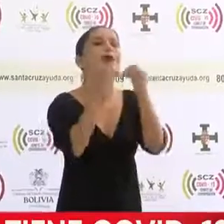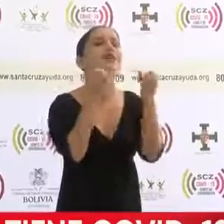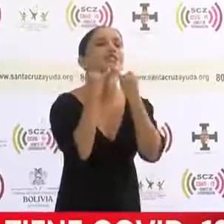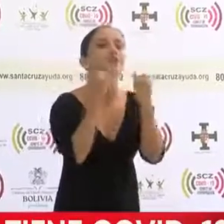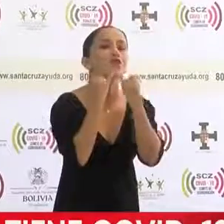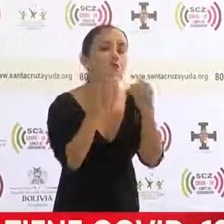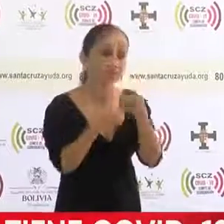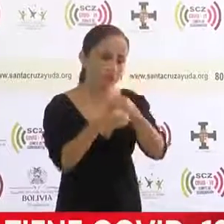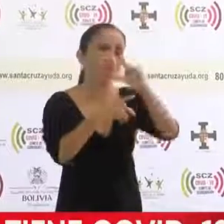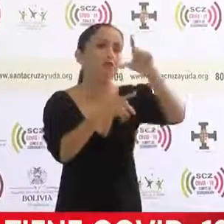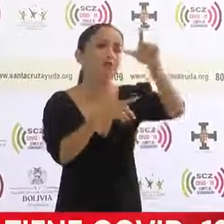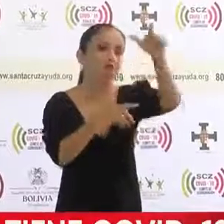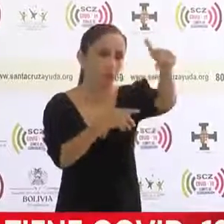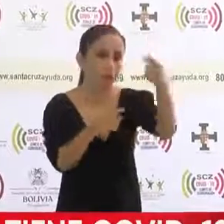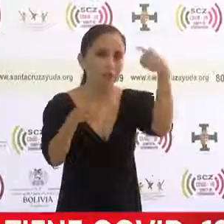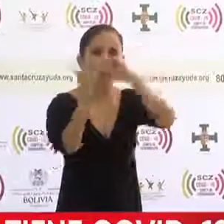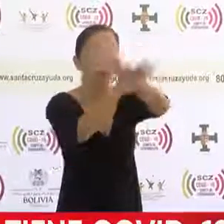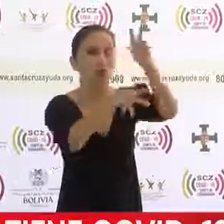ampliar mayor información para toda la ciudadanía. Muchas gracias.